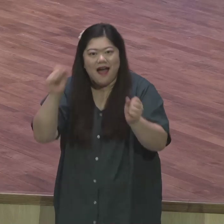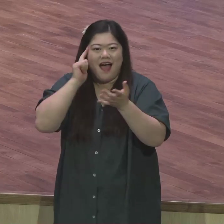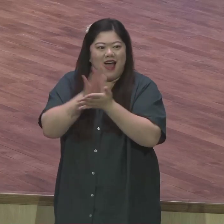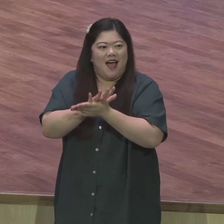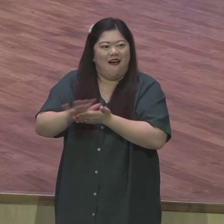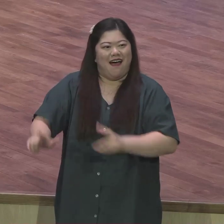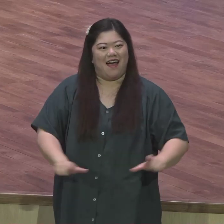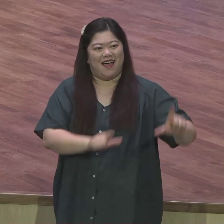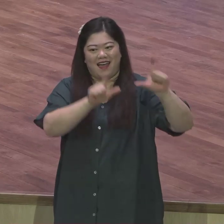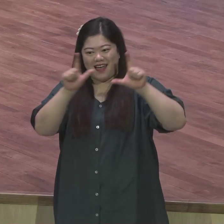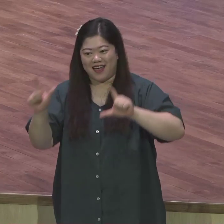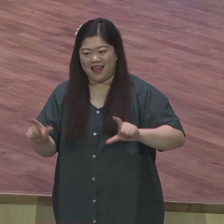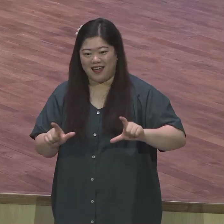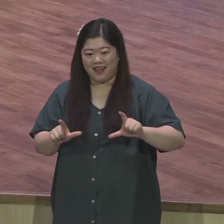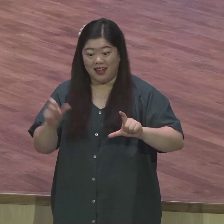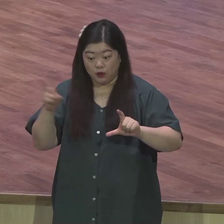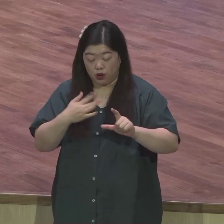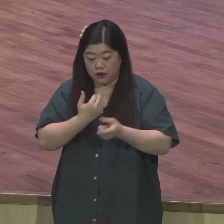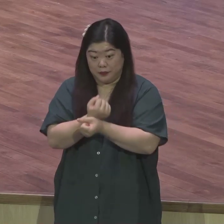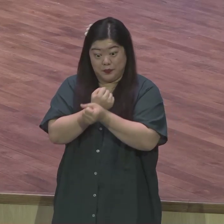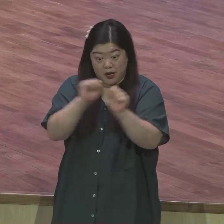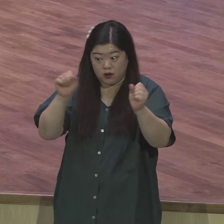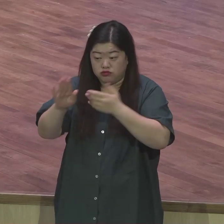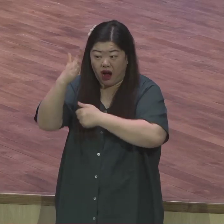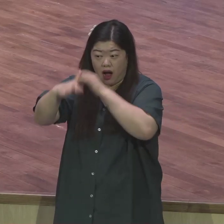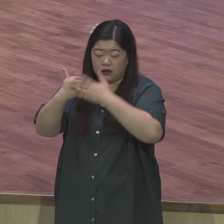완전히 하나님이 보장하고 있는 인생이에요 끝난 거예요 우리는